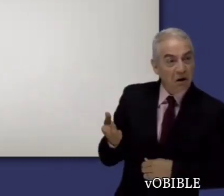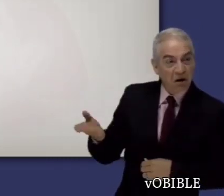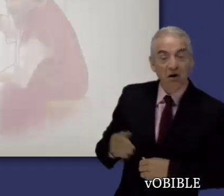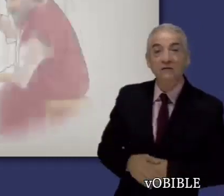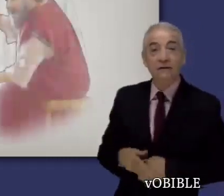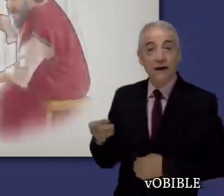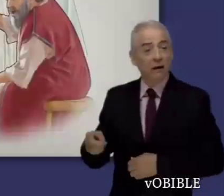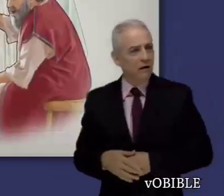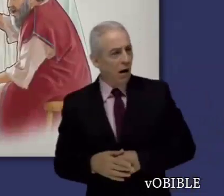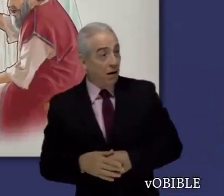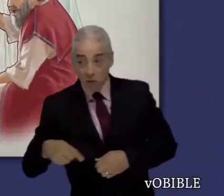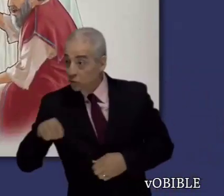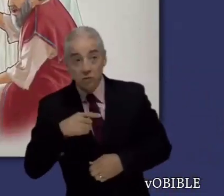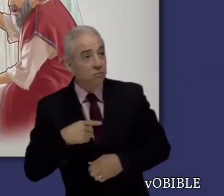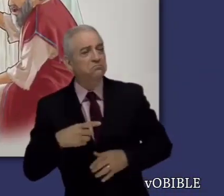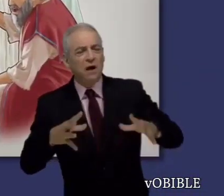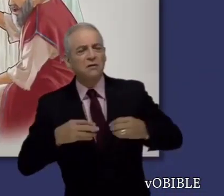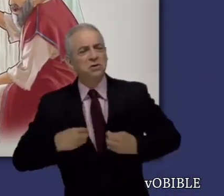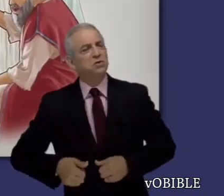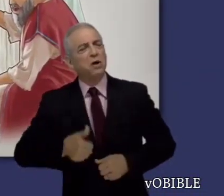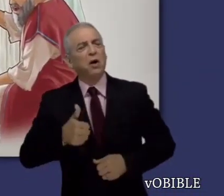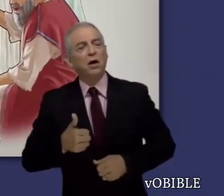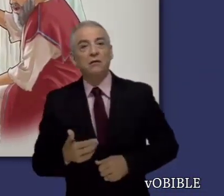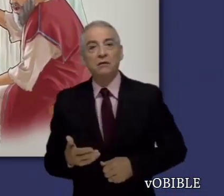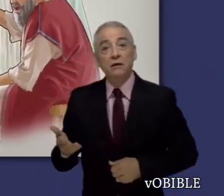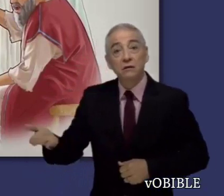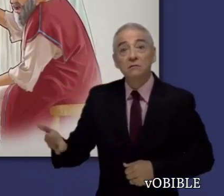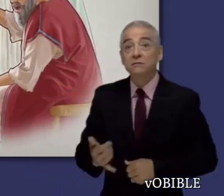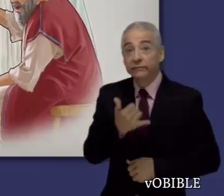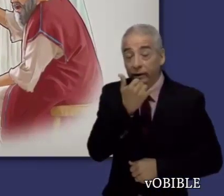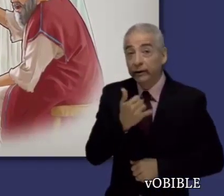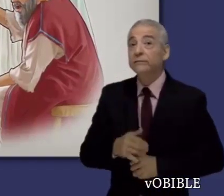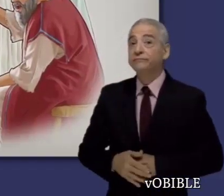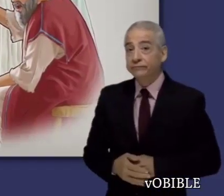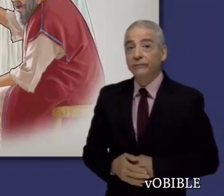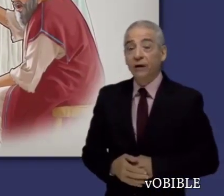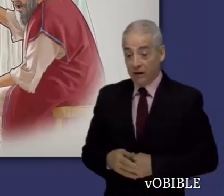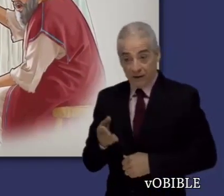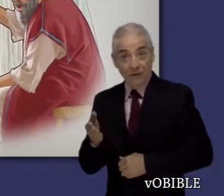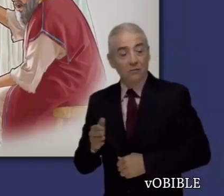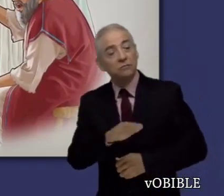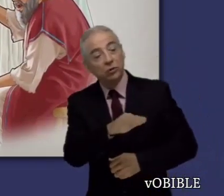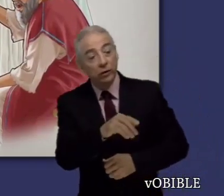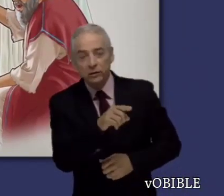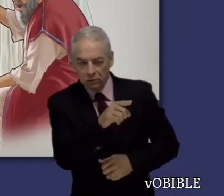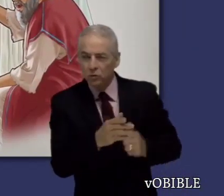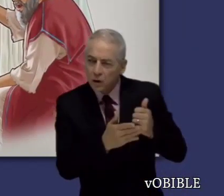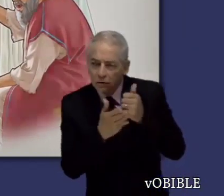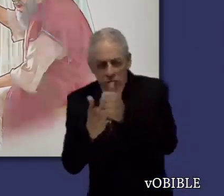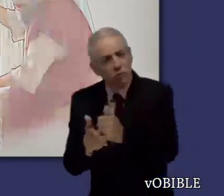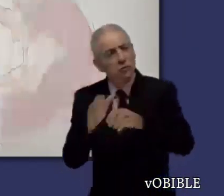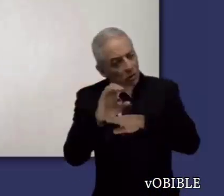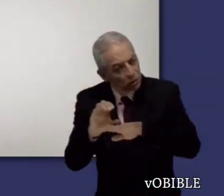Esas características negativas habían influido en algunos hermanos. Por eso, Pablo le pidió a Tito que